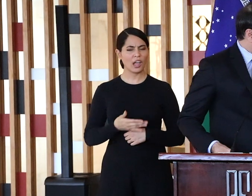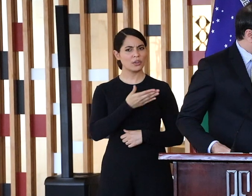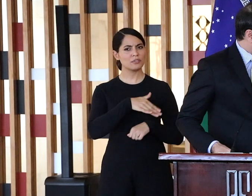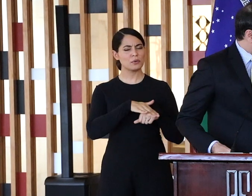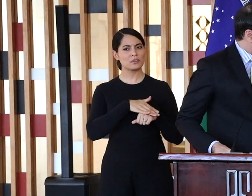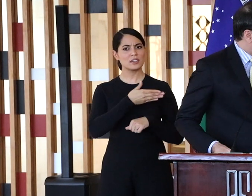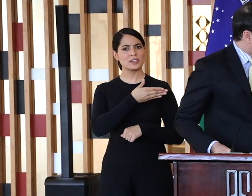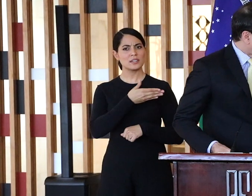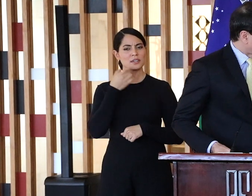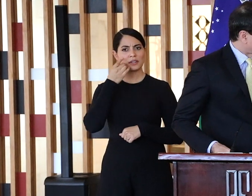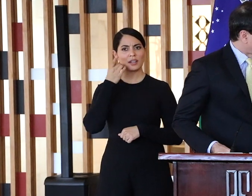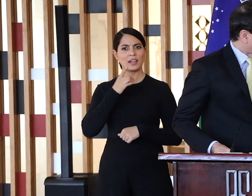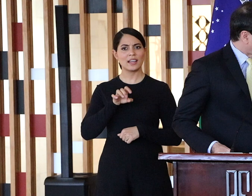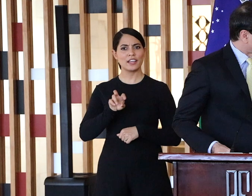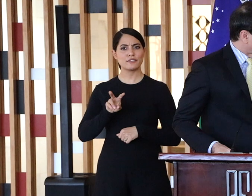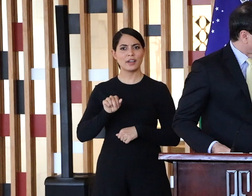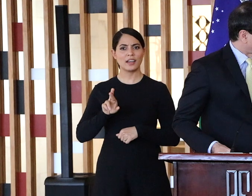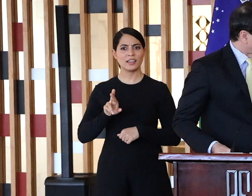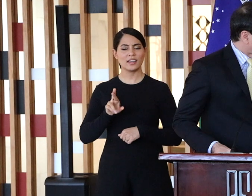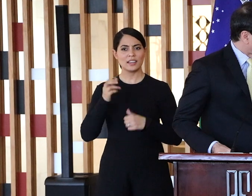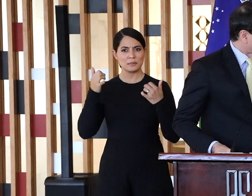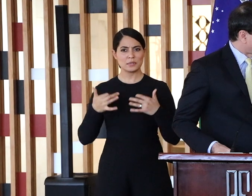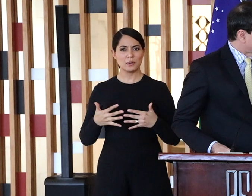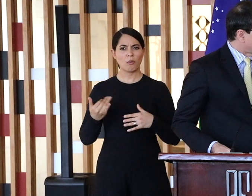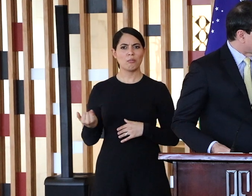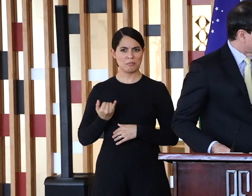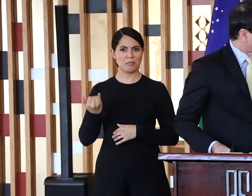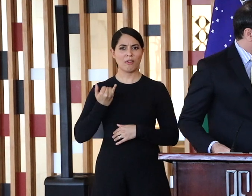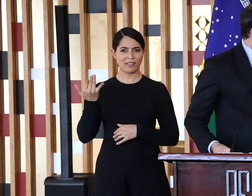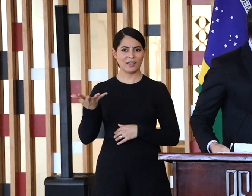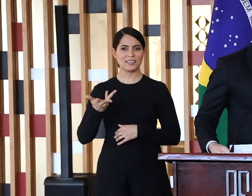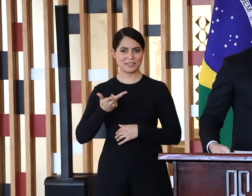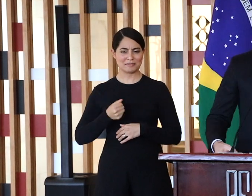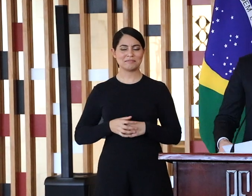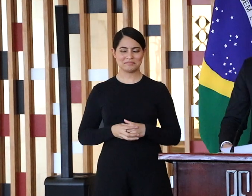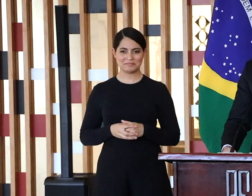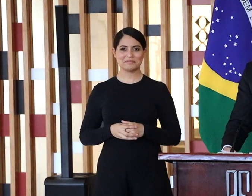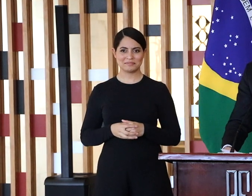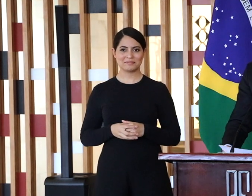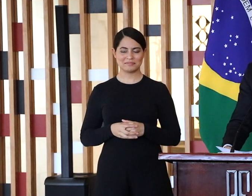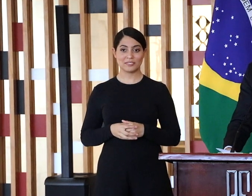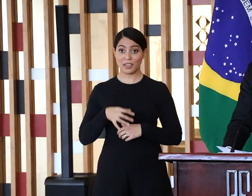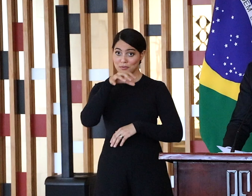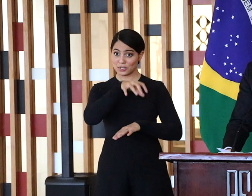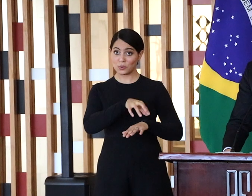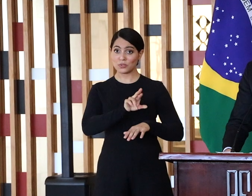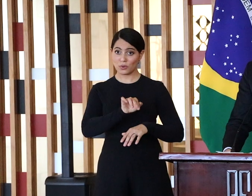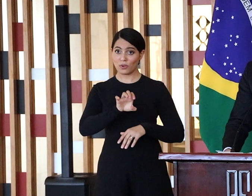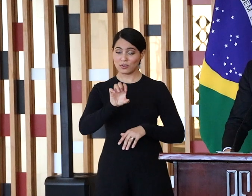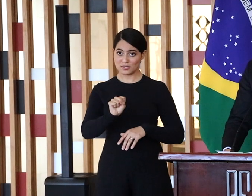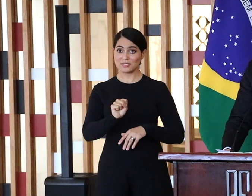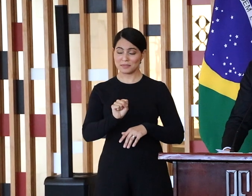deputado Evair de Mello hoje, ele me expôs aí sobre a riqueza e de outra preciosidade do Espírito Santo que é o setor das rochas ornamentais.